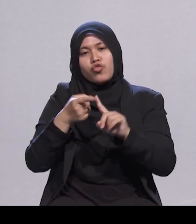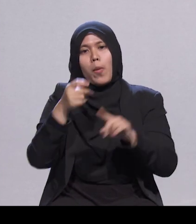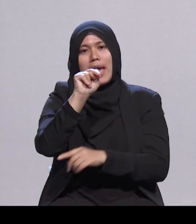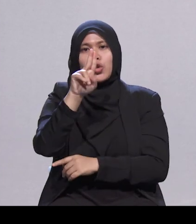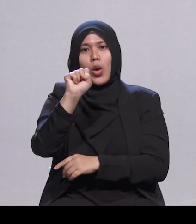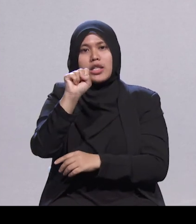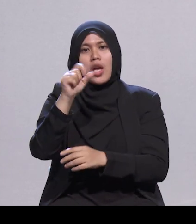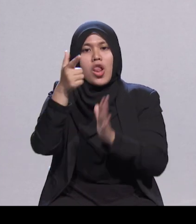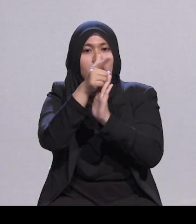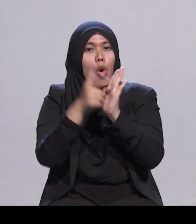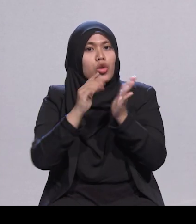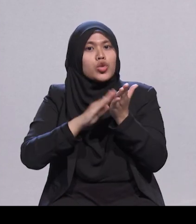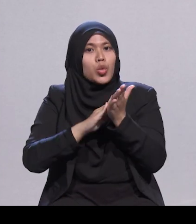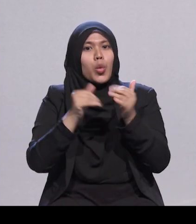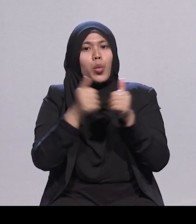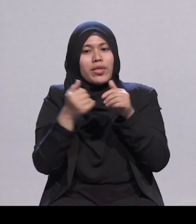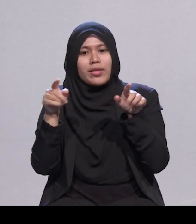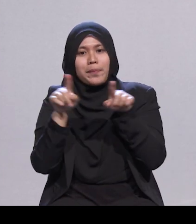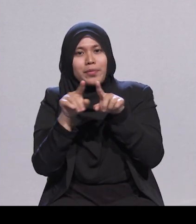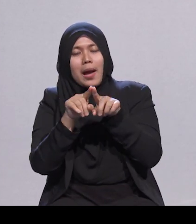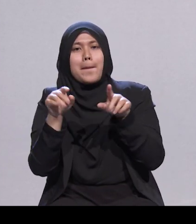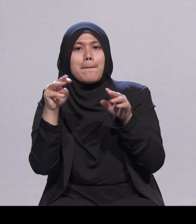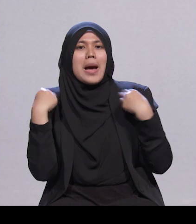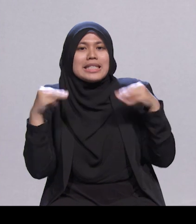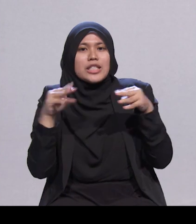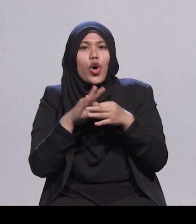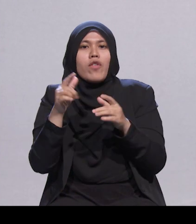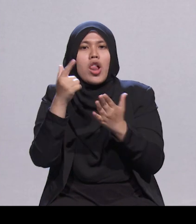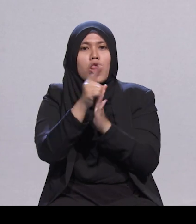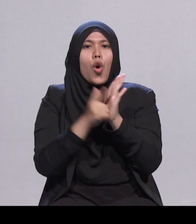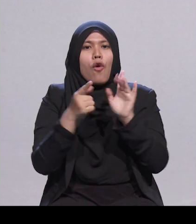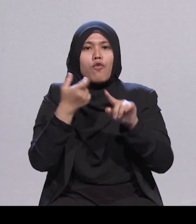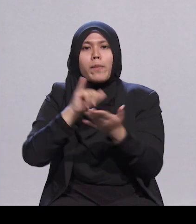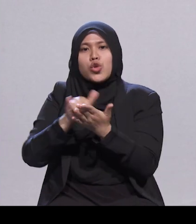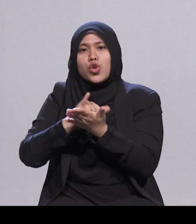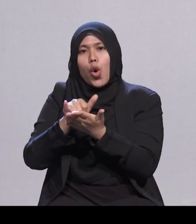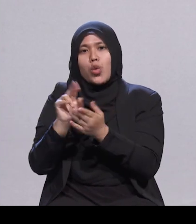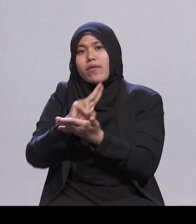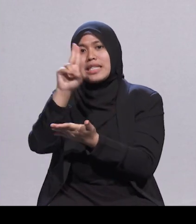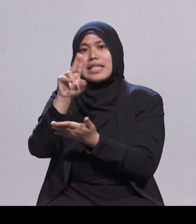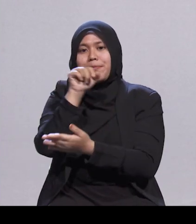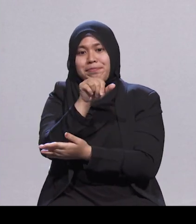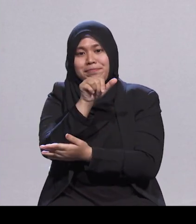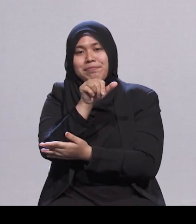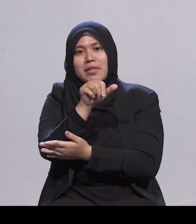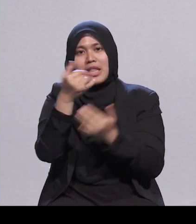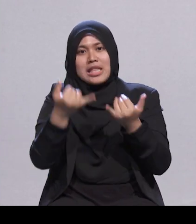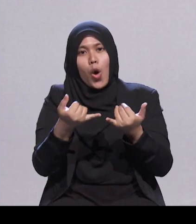dari Universiti New York. Afzal sedang mengikuti latihan guaman di firma ternama Allen &